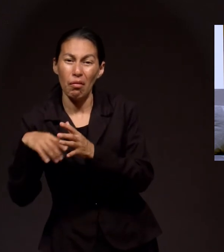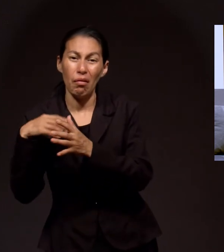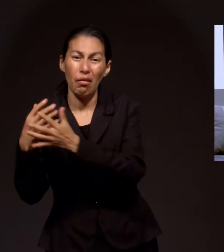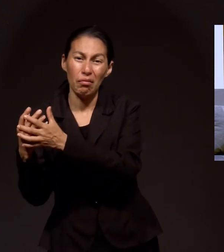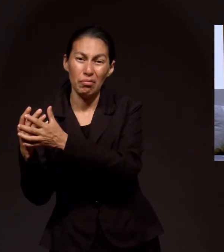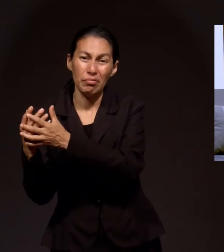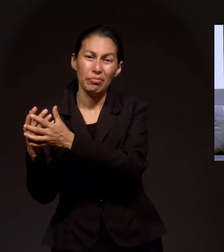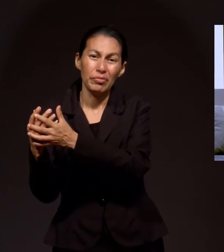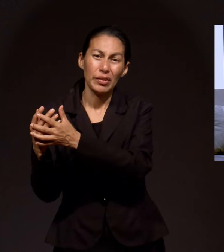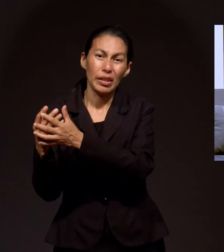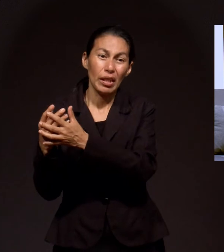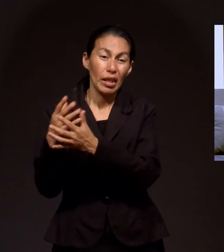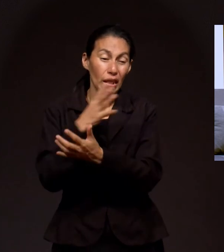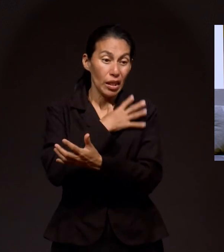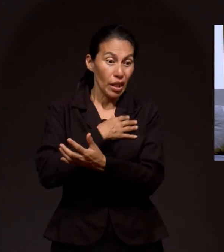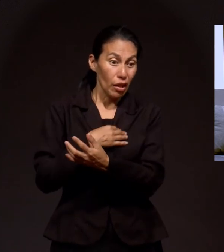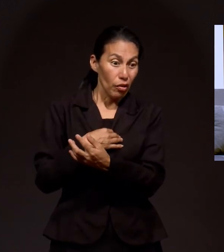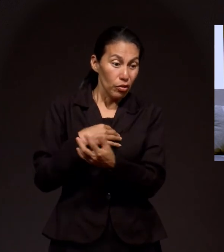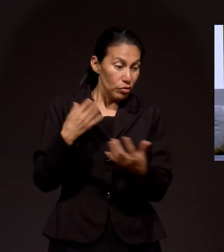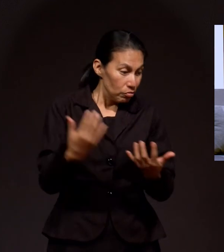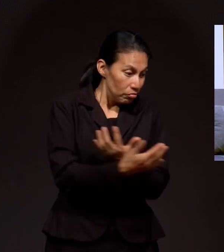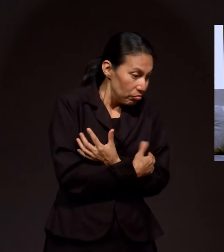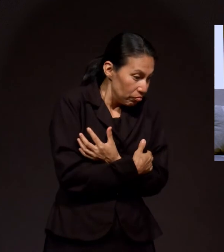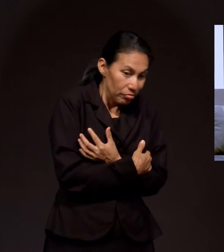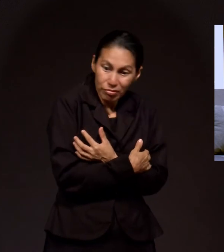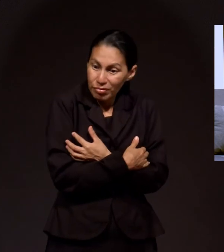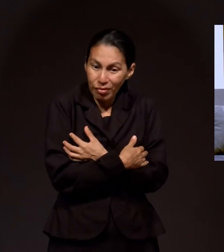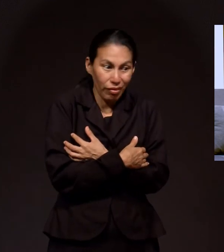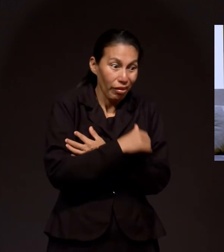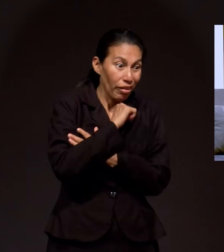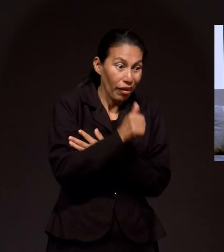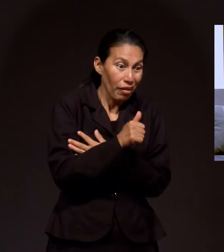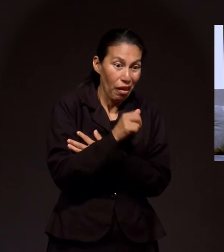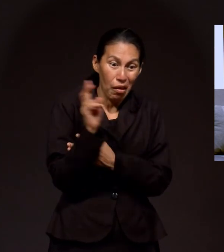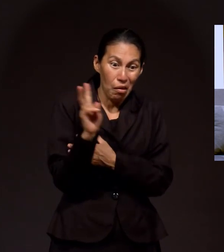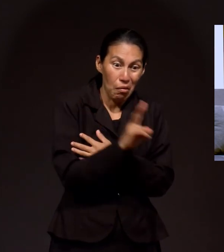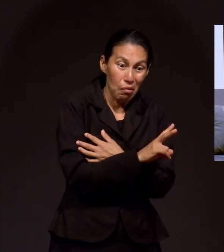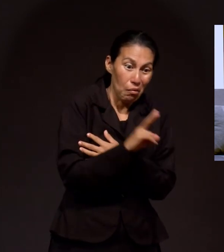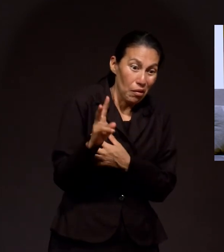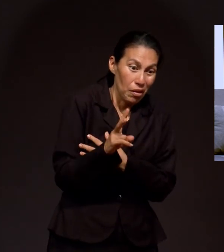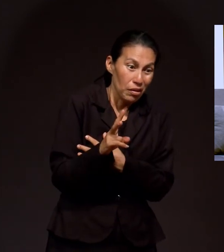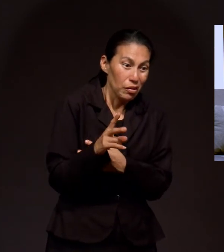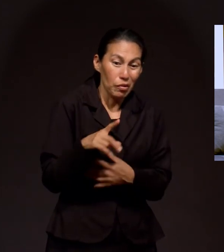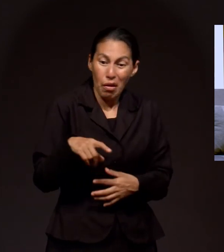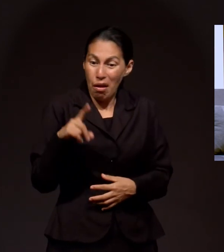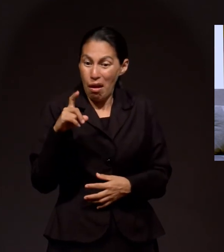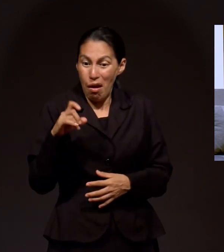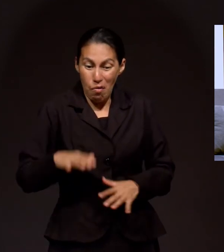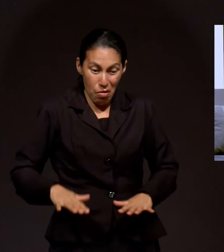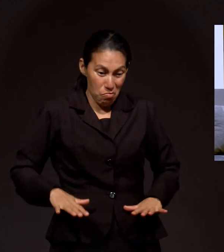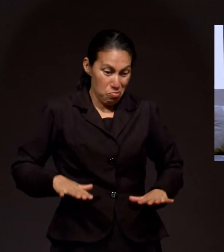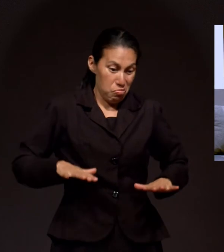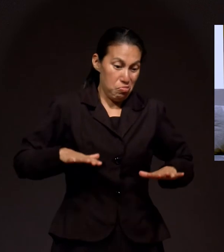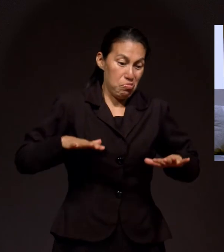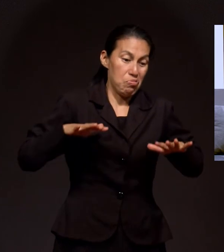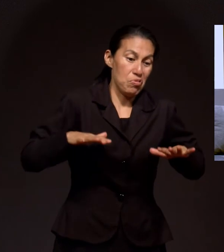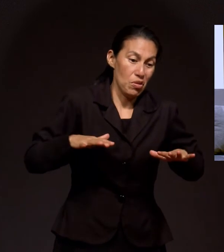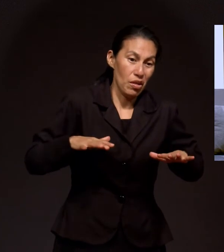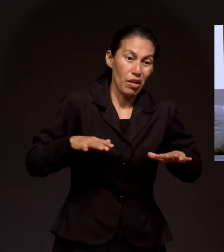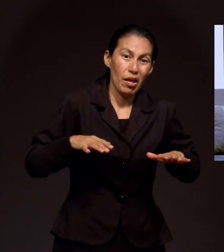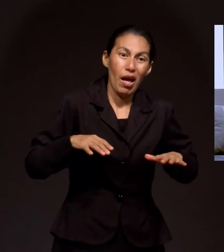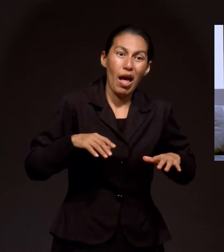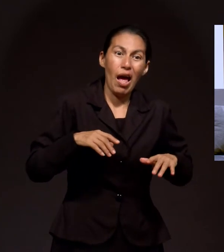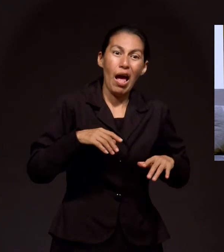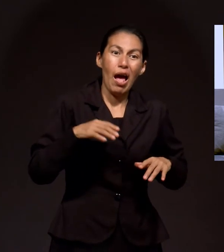de la cocina, y ya no teníamos a nuestros hijos en nuestras manos. El viento estaba sobre nosotros, el agua, las olas